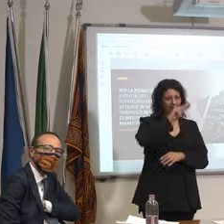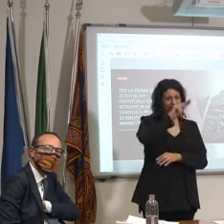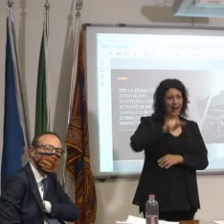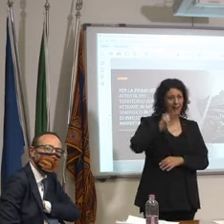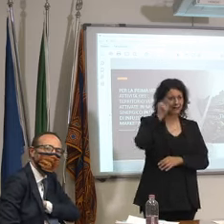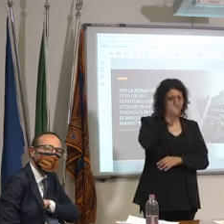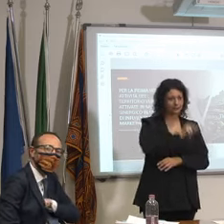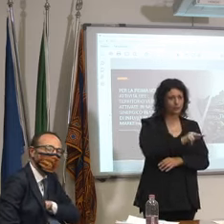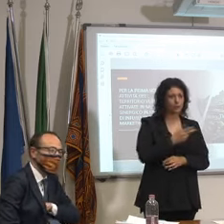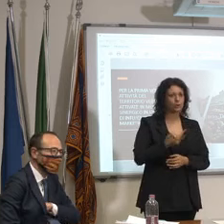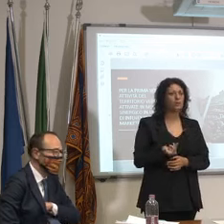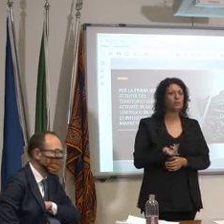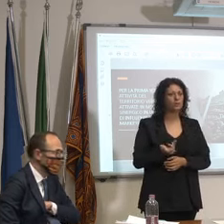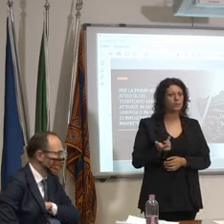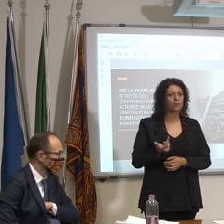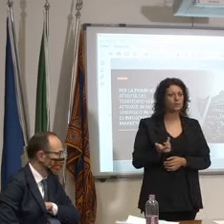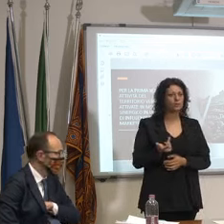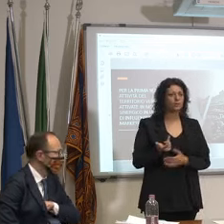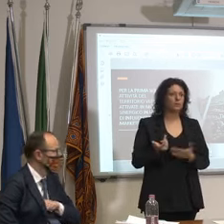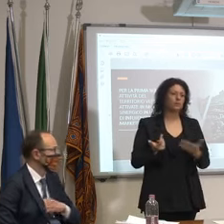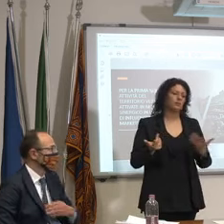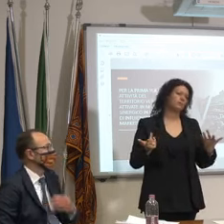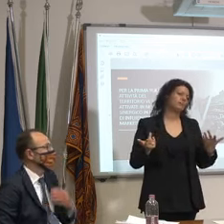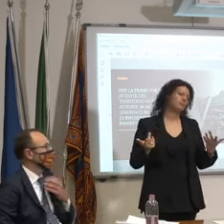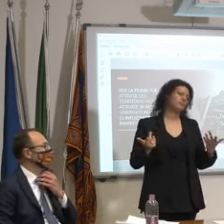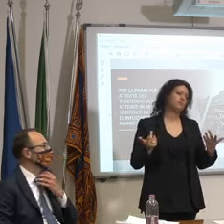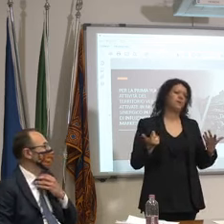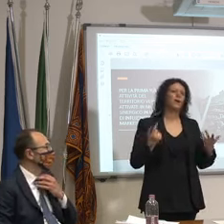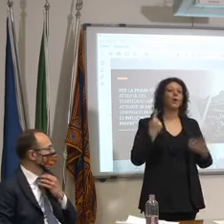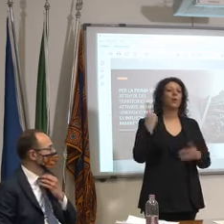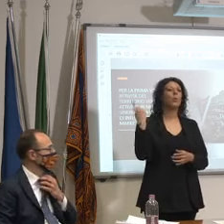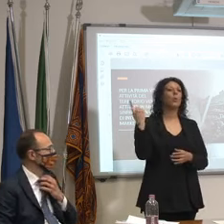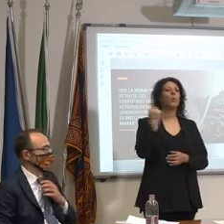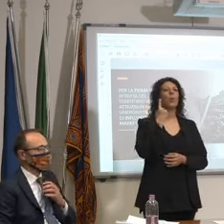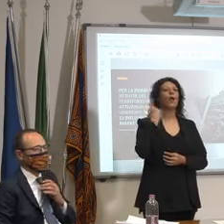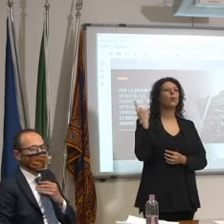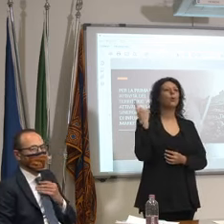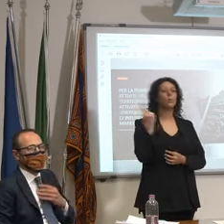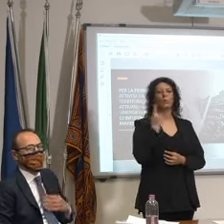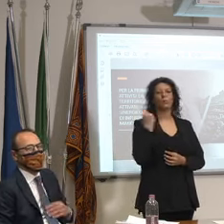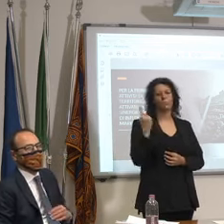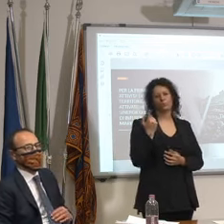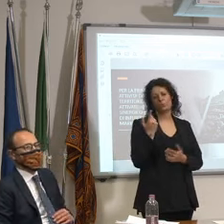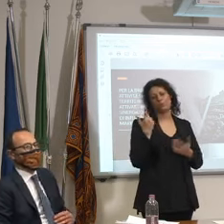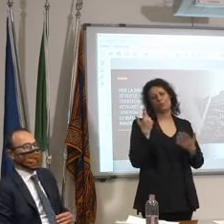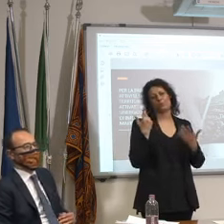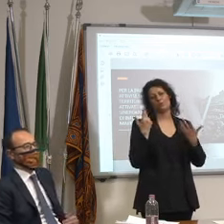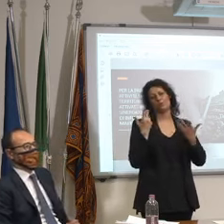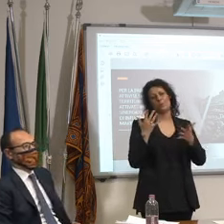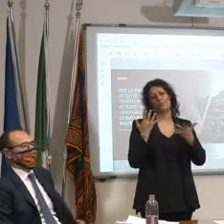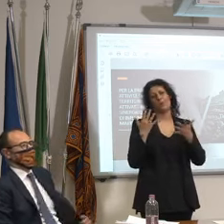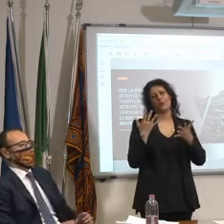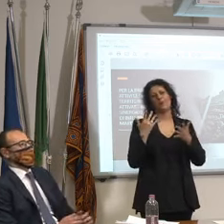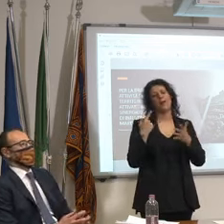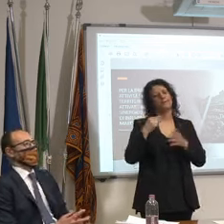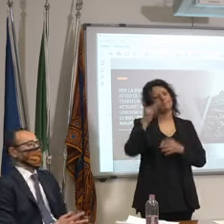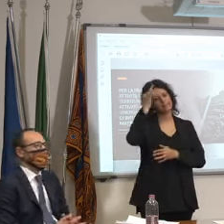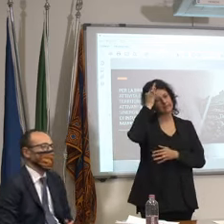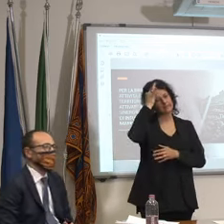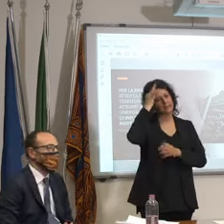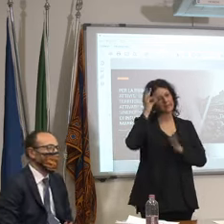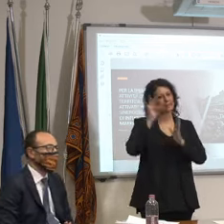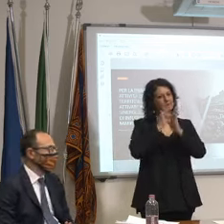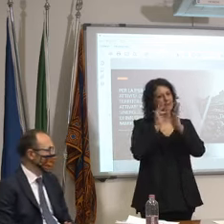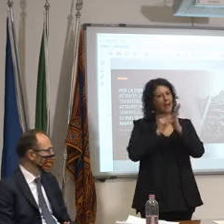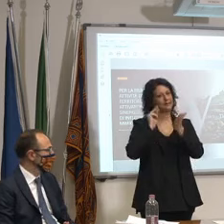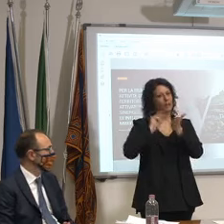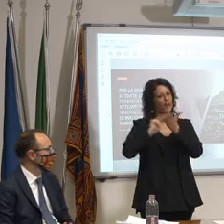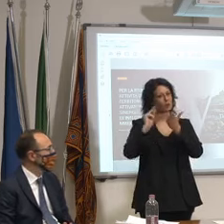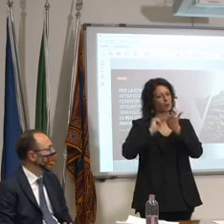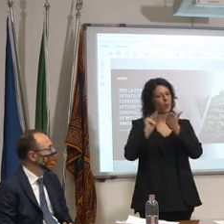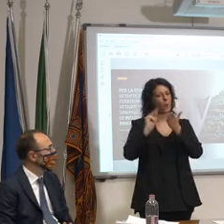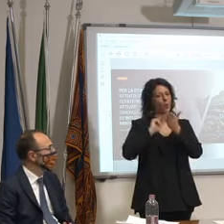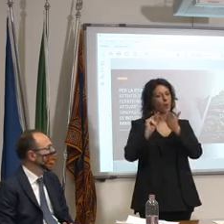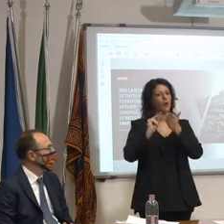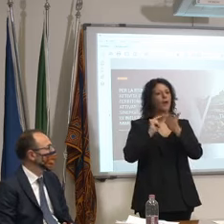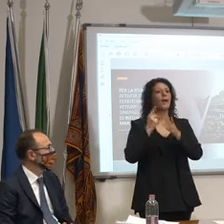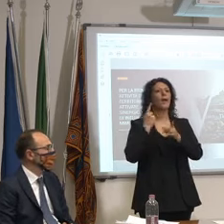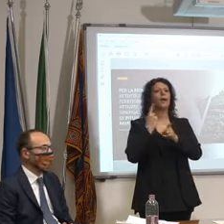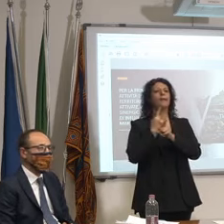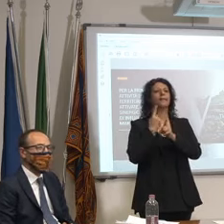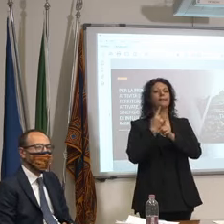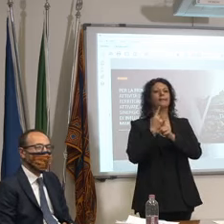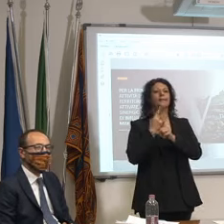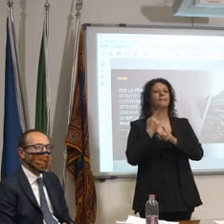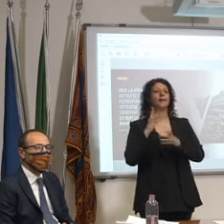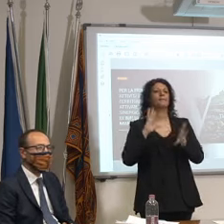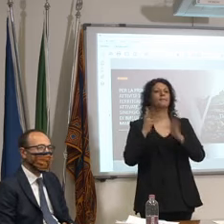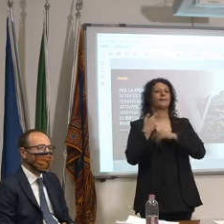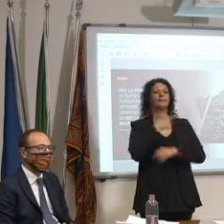è all'acqua la gona non sa più cosa dire per giustificarsi per questa sceneggiata sulla fissazione della data comincia a tirare fuori che Zaia tiene in ostaggio